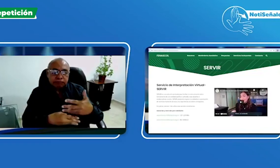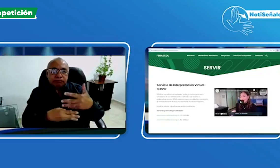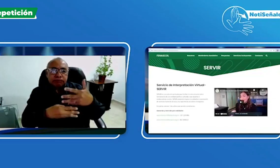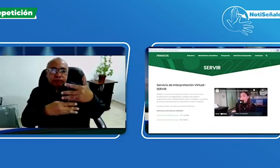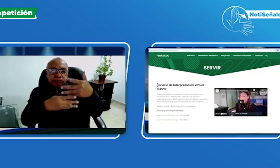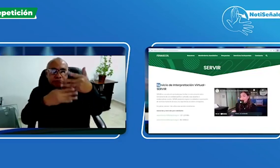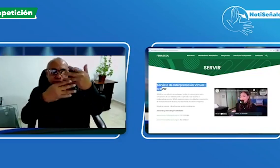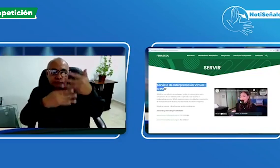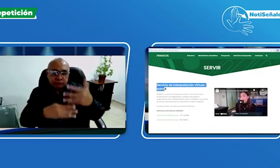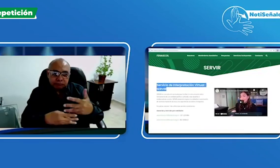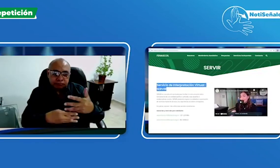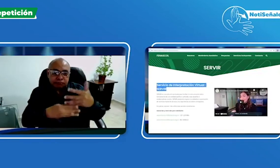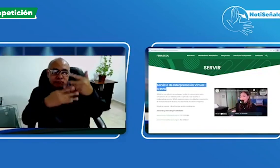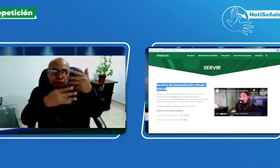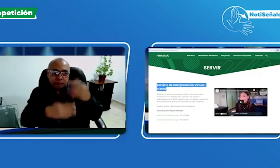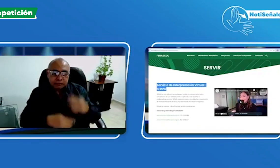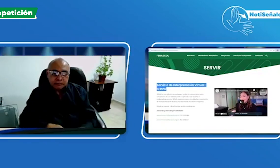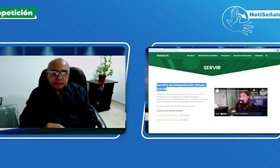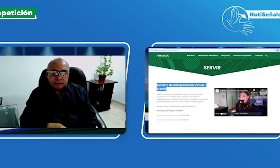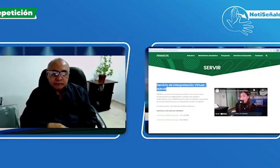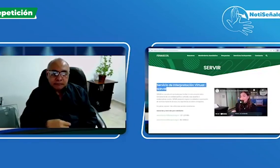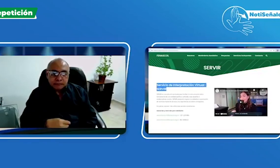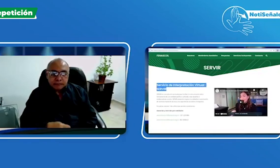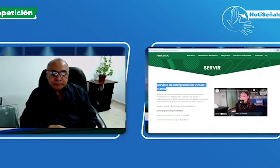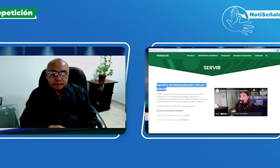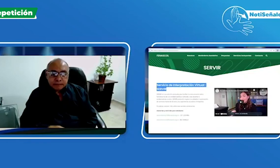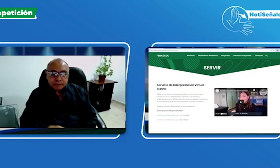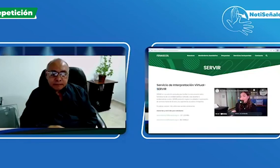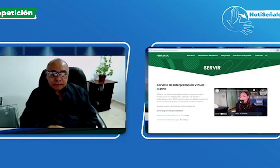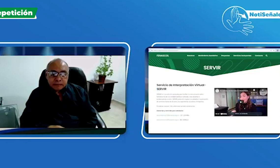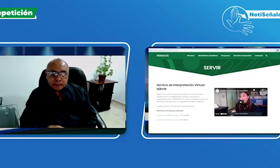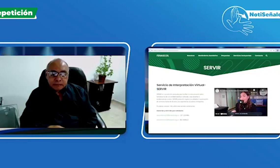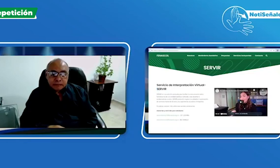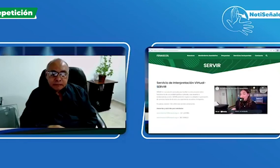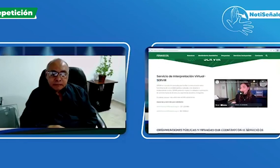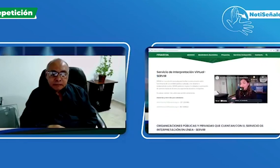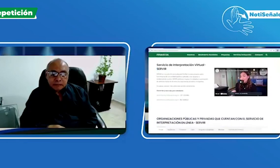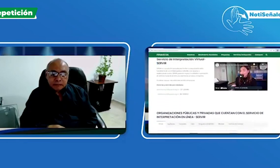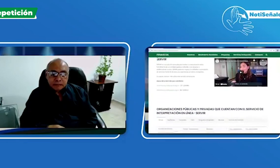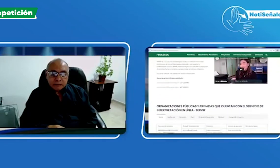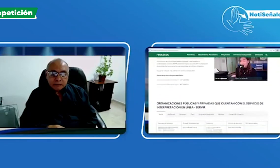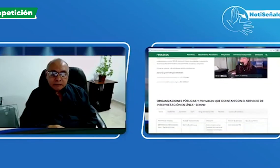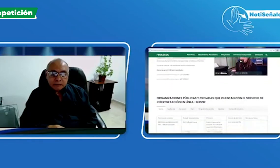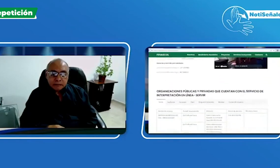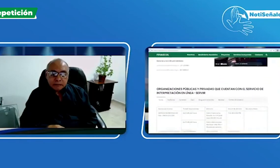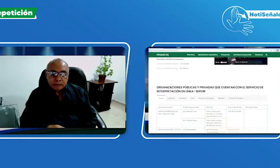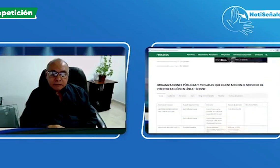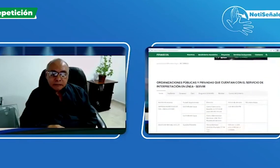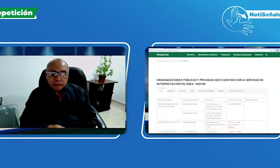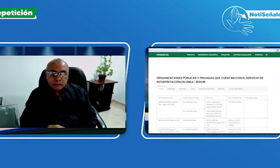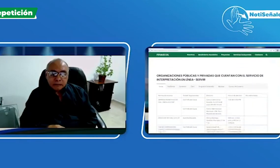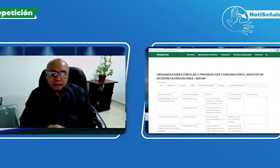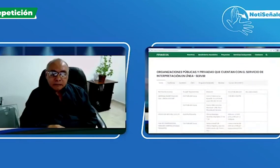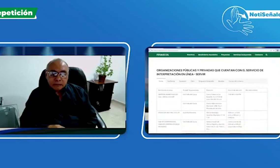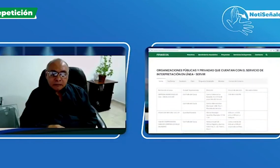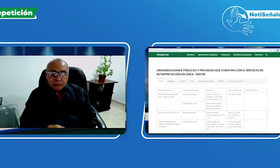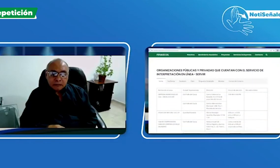parte de servir les van a aparecer las diferentes empresas, entidades que ya cuentan con el